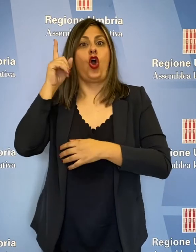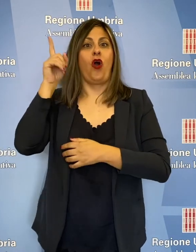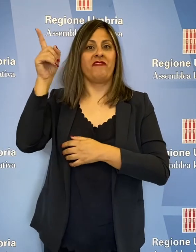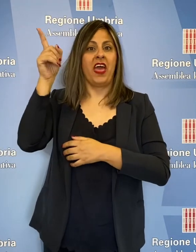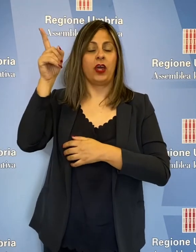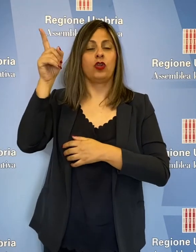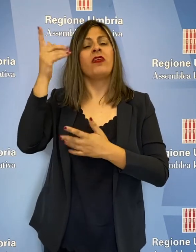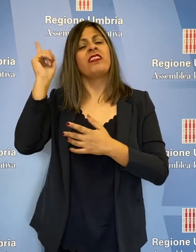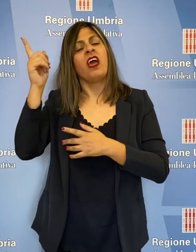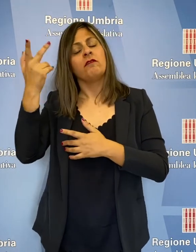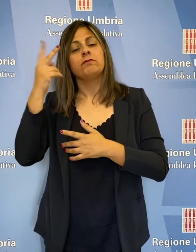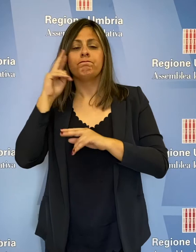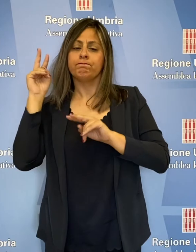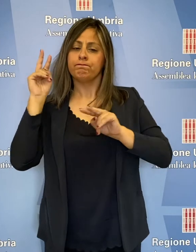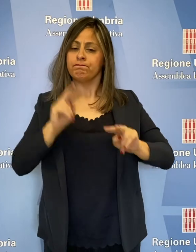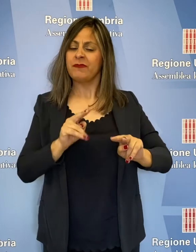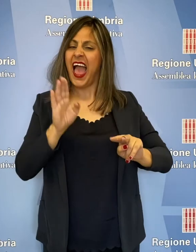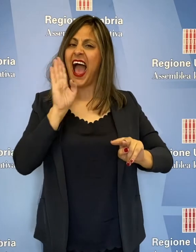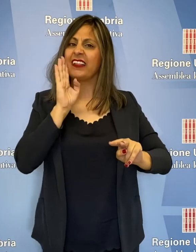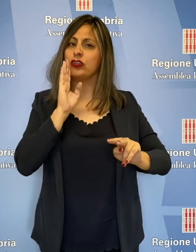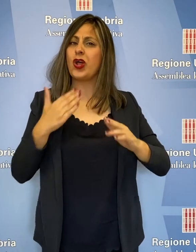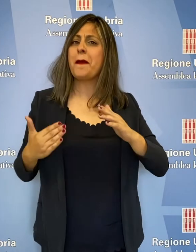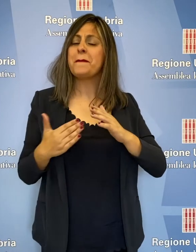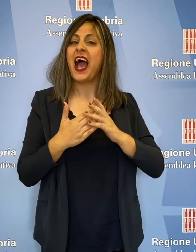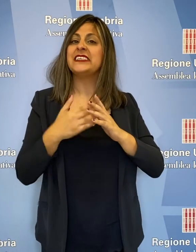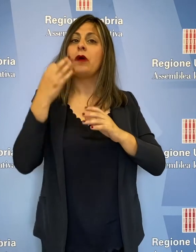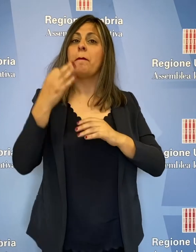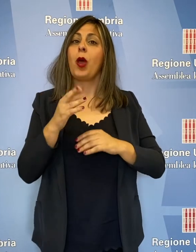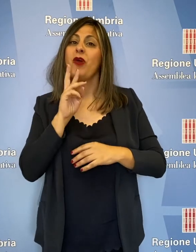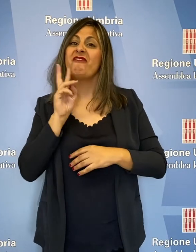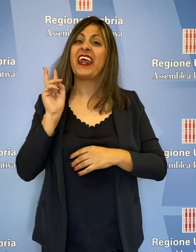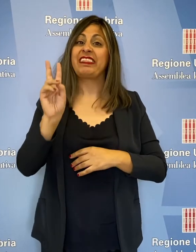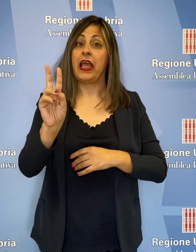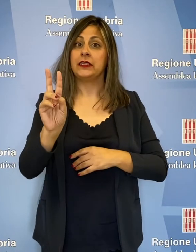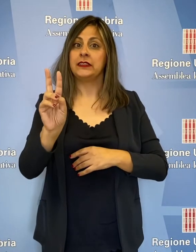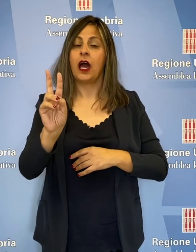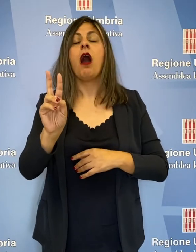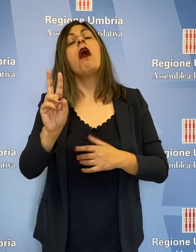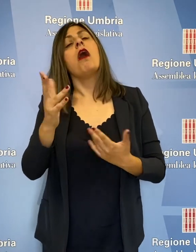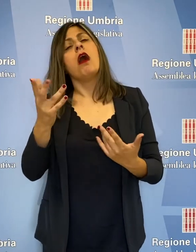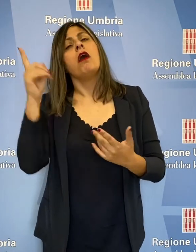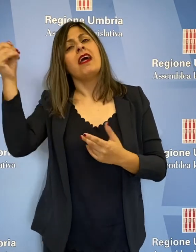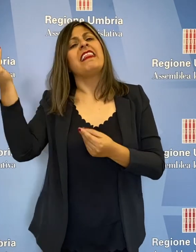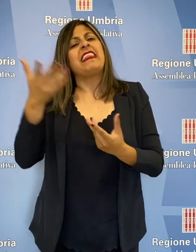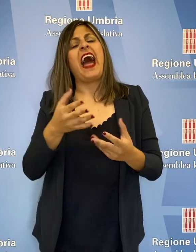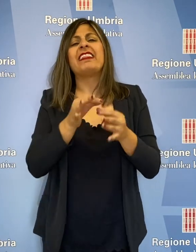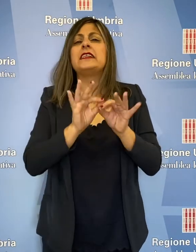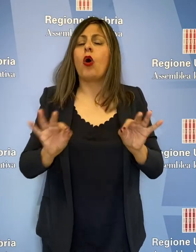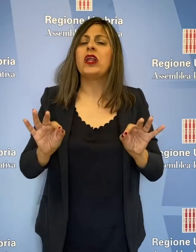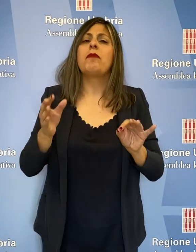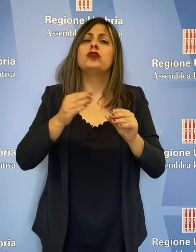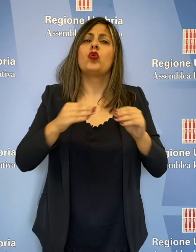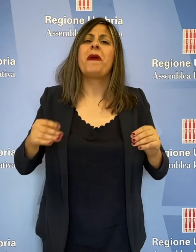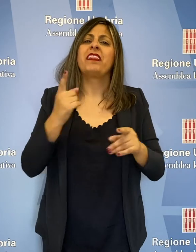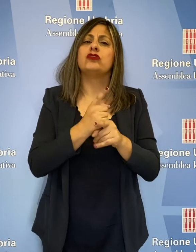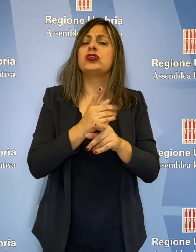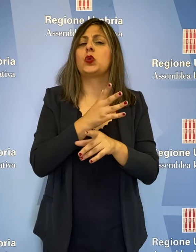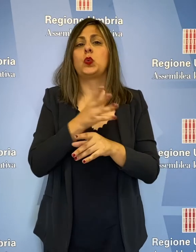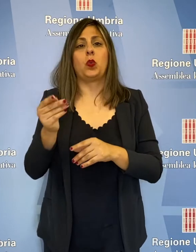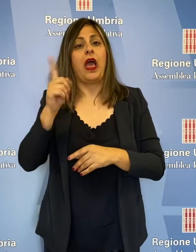affinché segua con la massima attenzione la vertenza, mettendo anch'esso a disposizione tutti gli strumenti necessari.